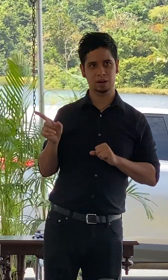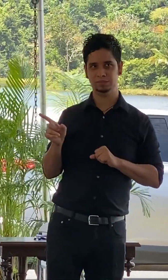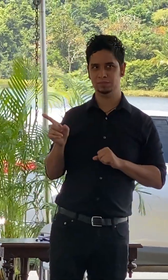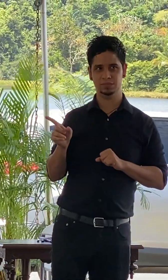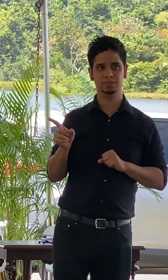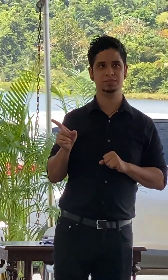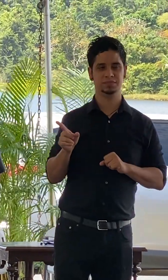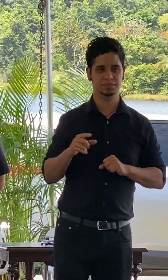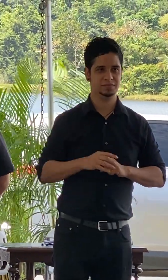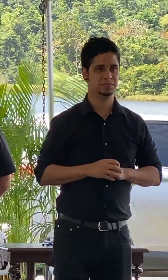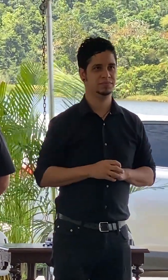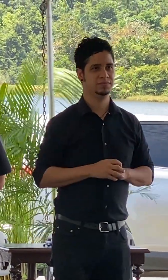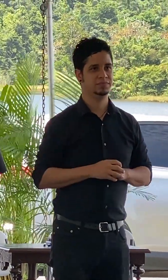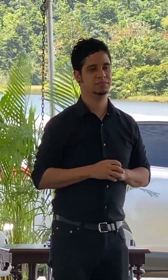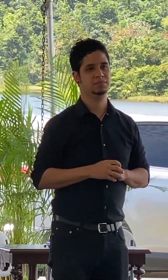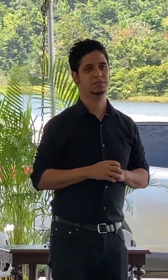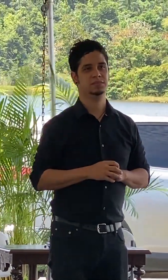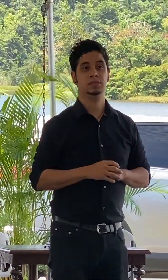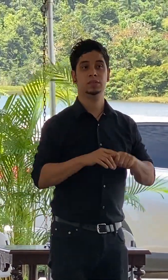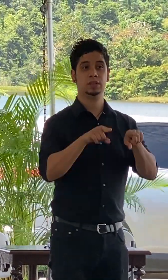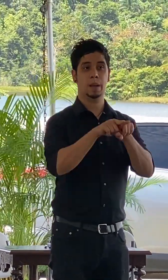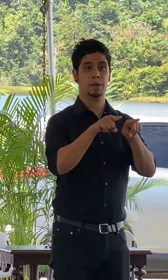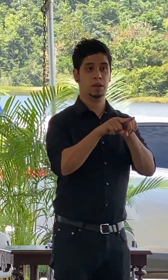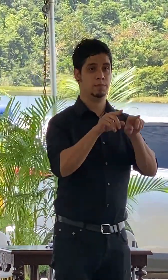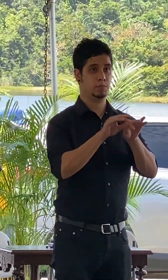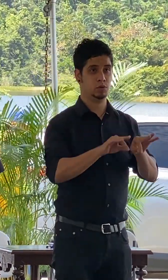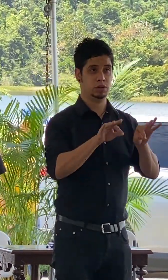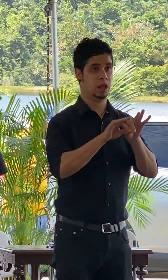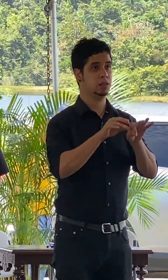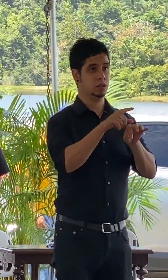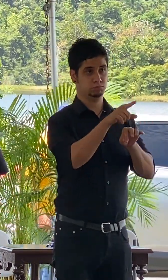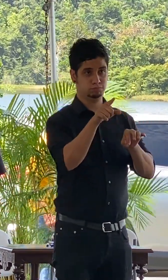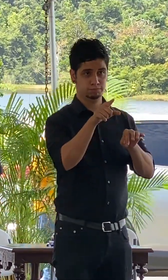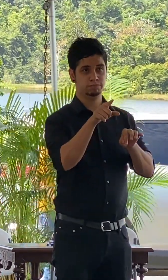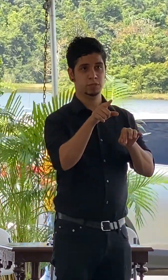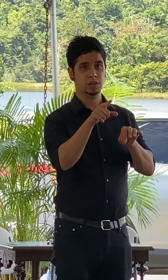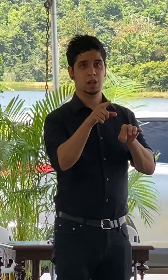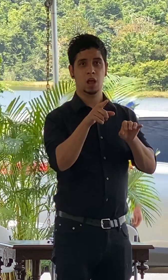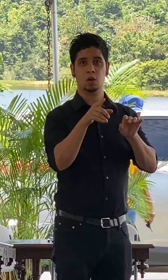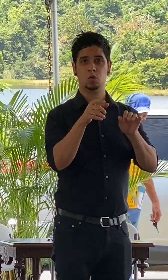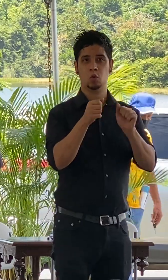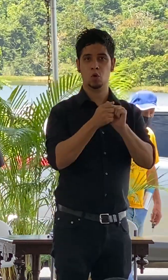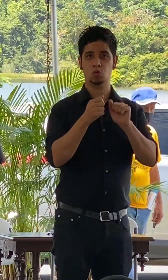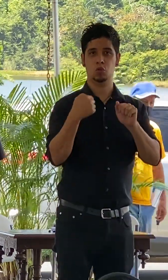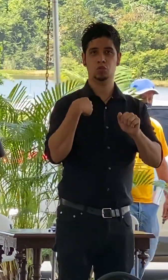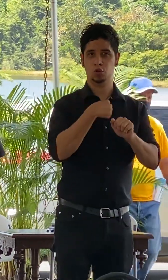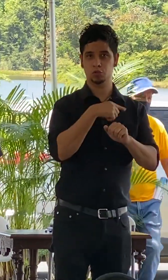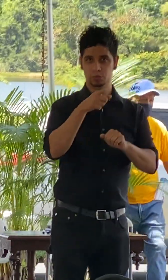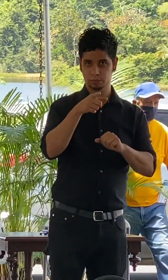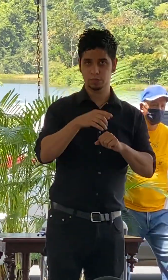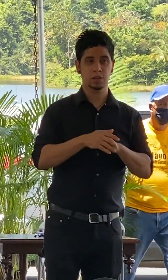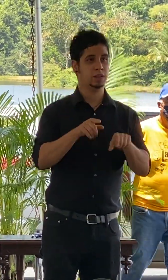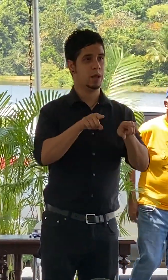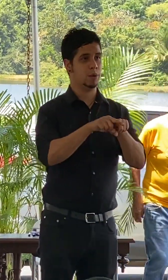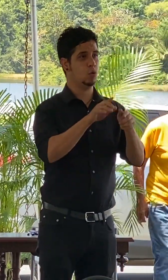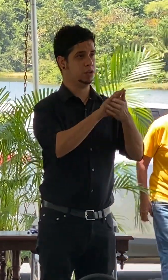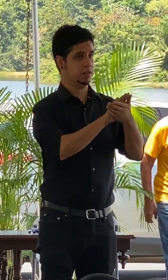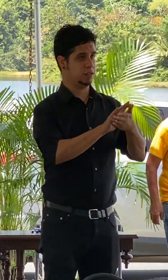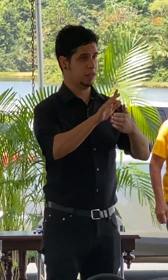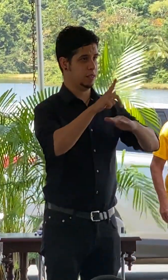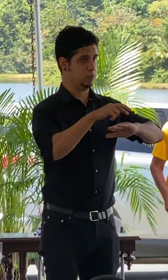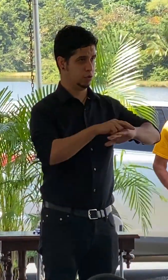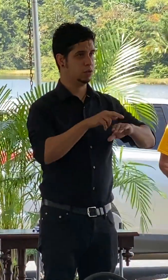así que quiero reconocer también la presencia del estuario de san juan que está unido con nosotros la universidad de puerto rico